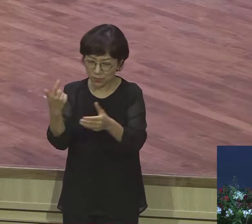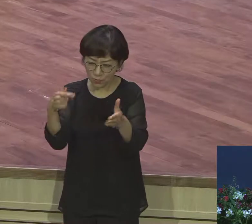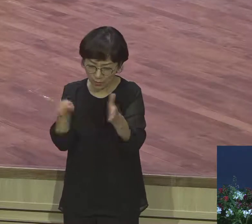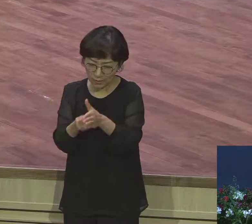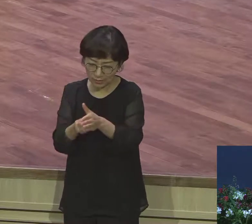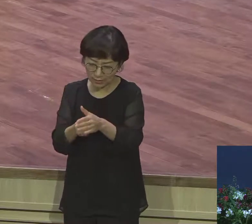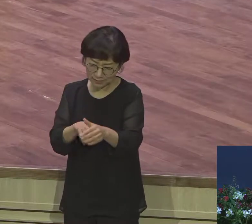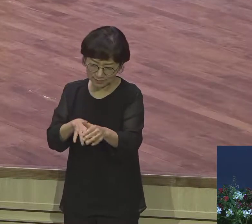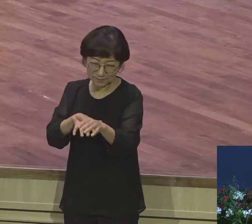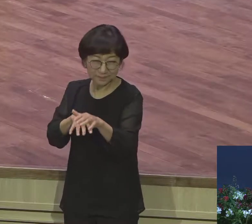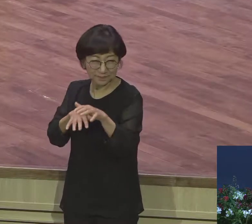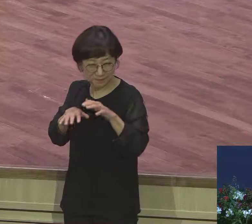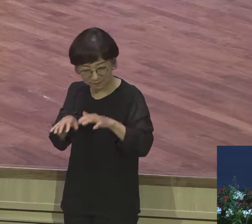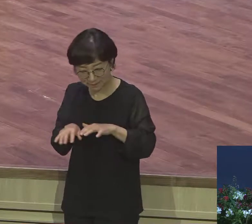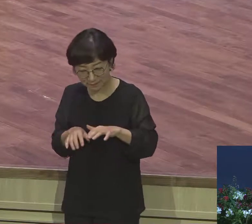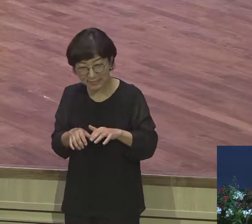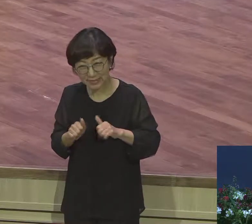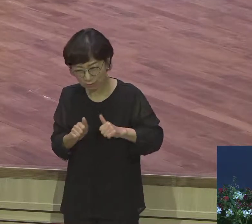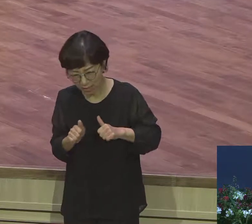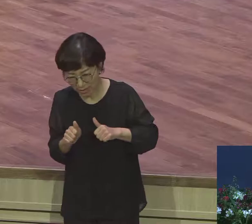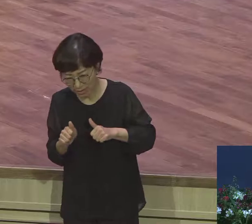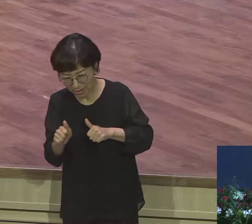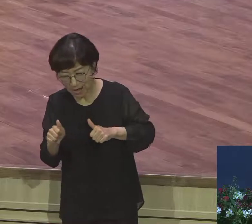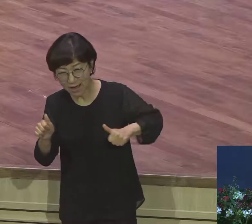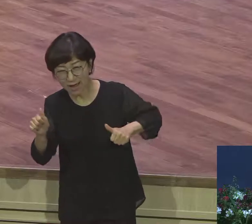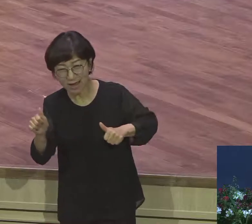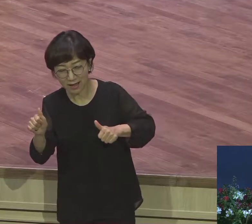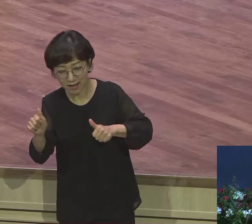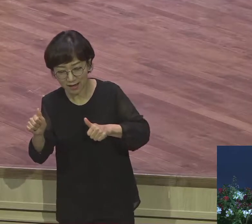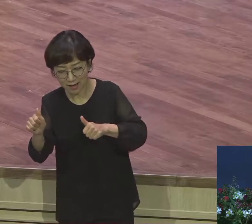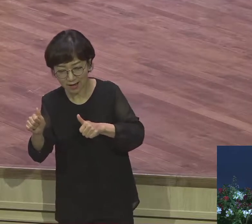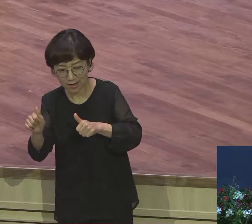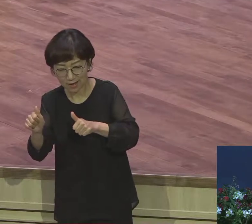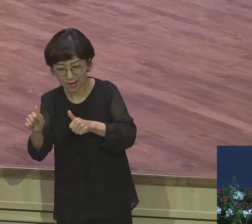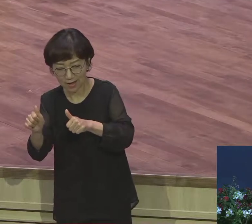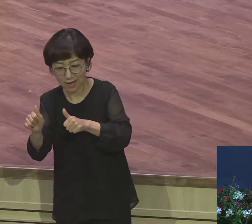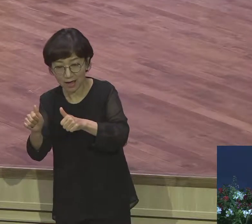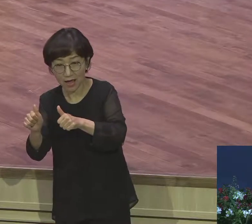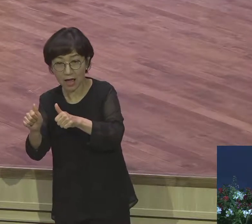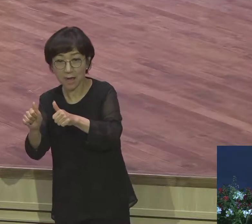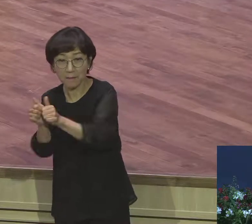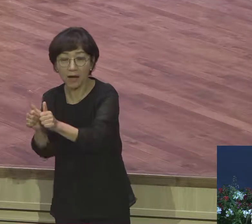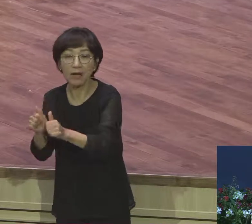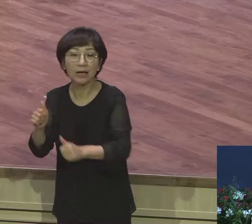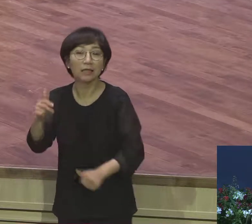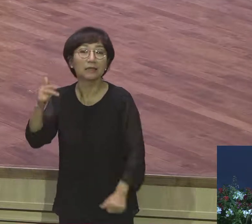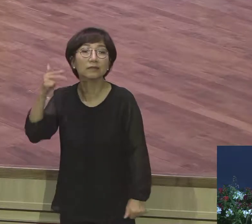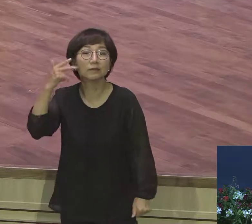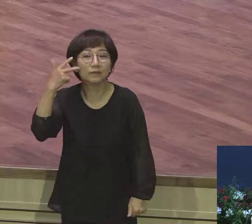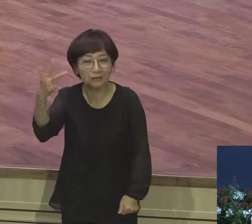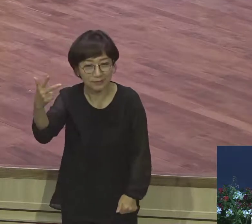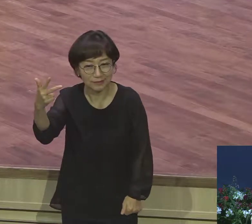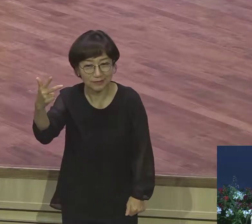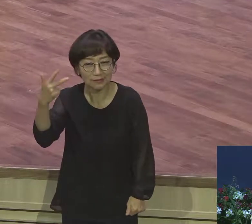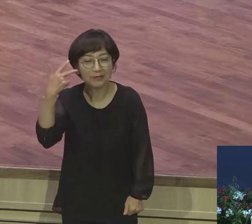만에 따라잡았어요 그런데 따라잡은 눈에 딱 보인단 말이에요 잡았는데 그날 밤에 하나님께서